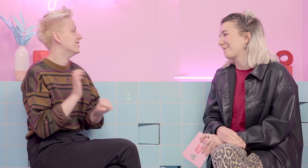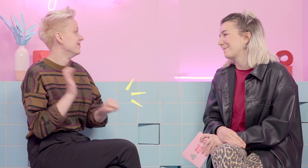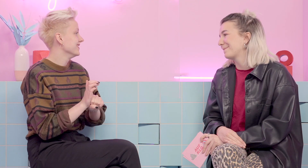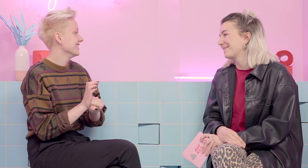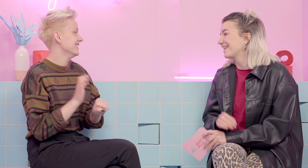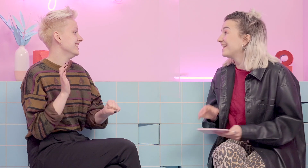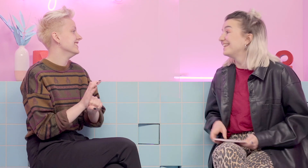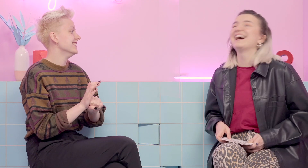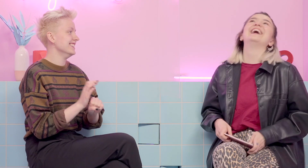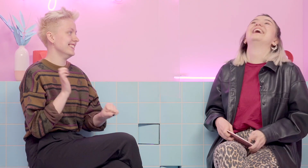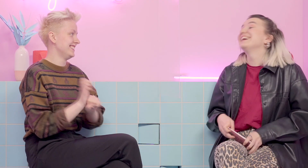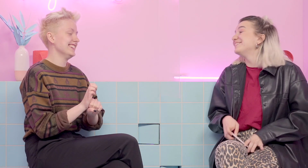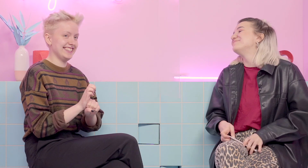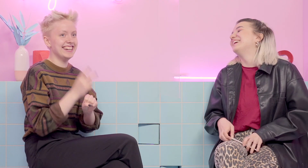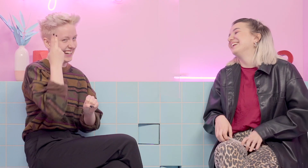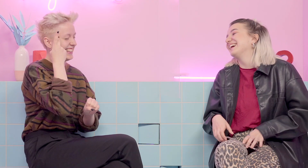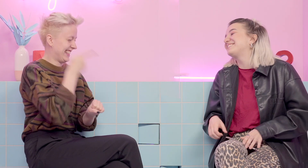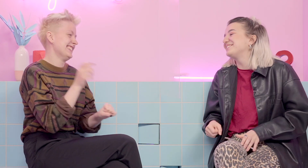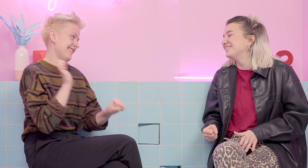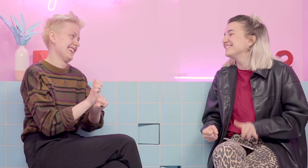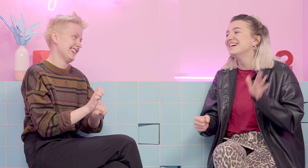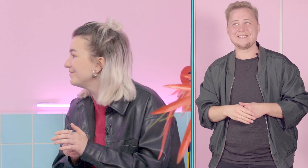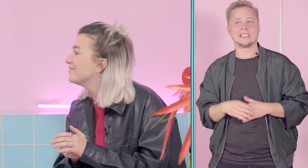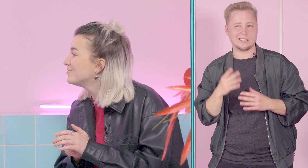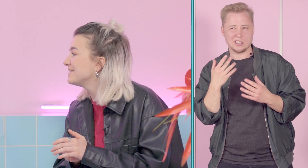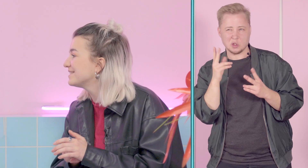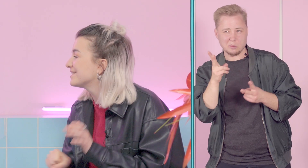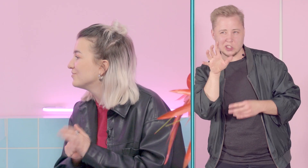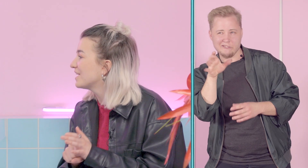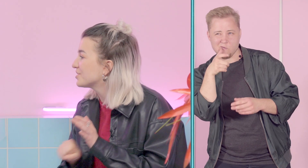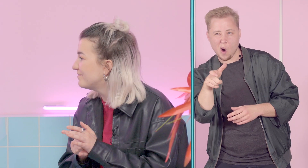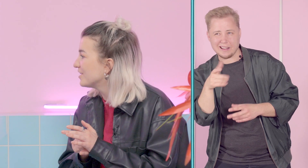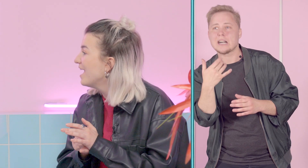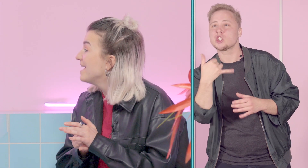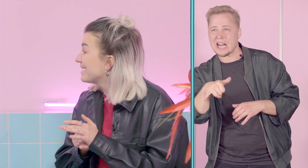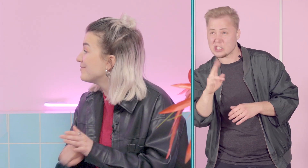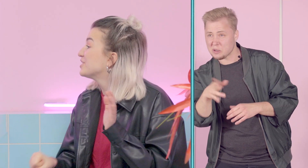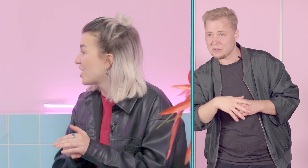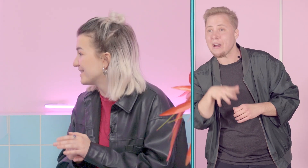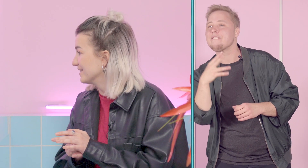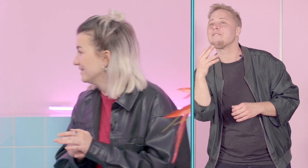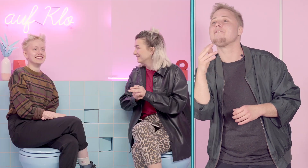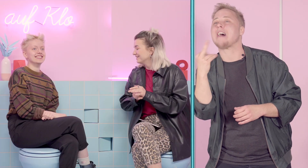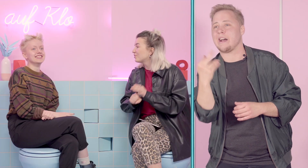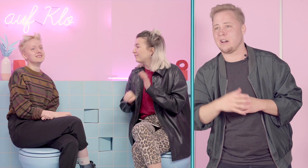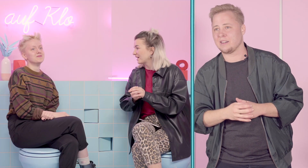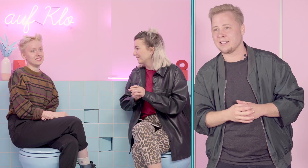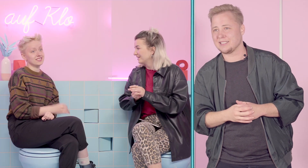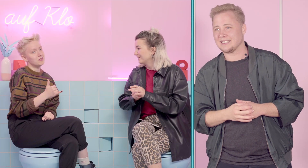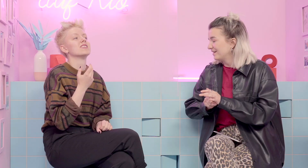Na, diese Gebärde hier. Ja, da kann ich mich gut erinnern. Und vermutlich ist das irgendein Schimpfwort. Sagen wir mal Scheiße oder Fuck. Ja,